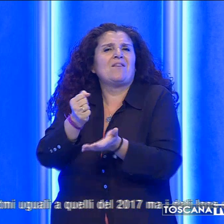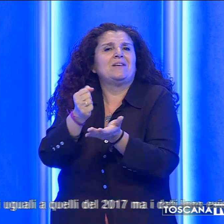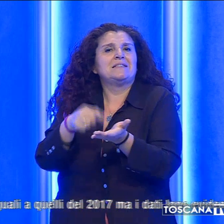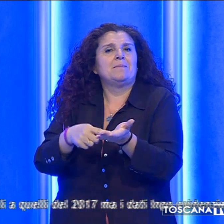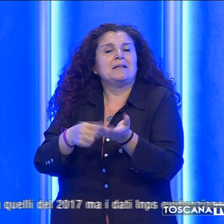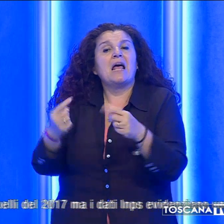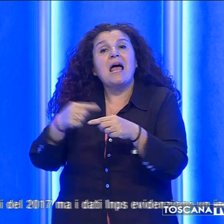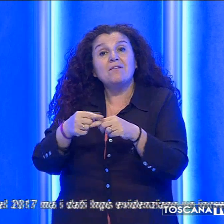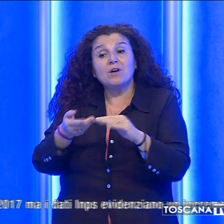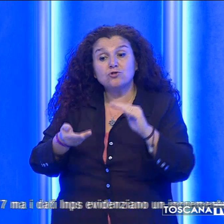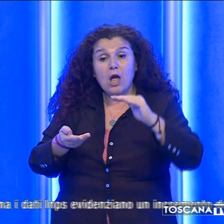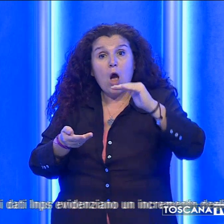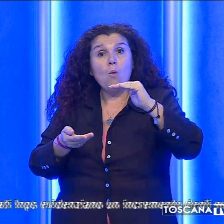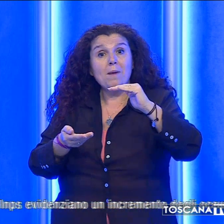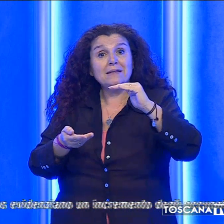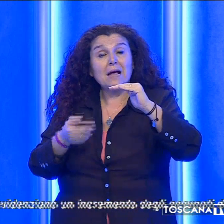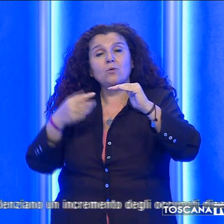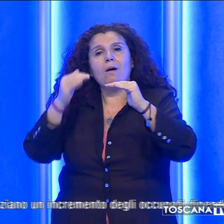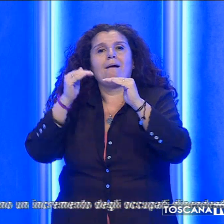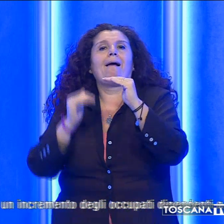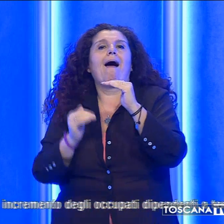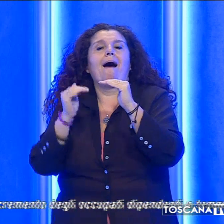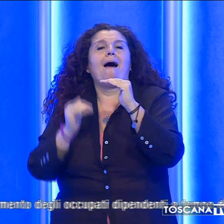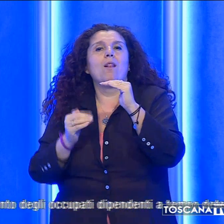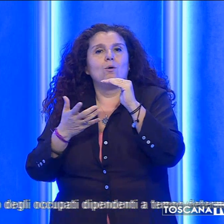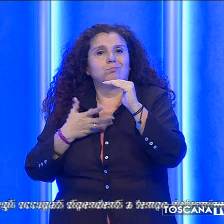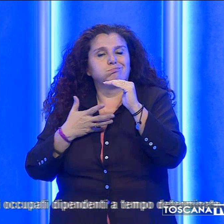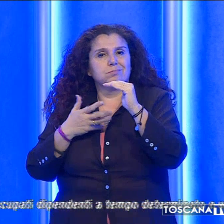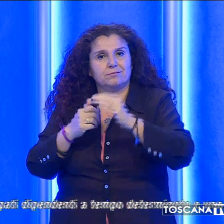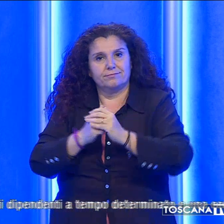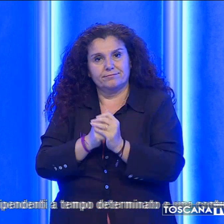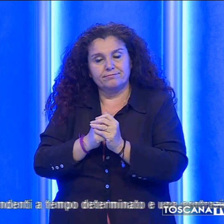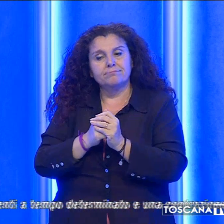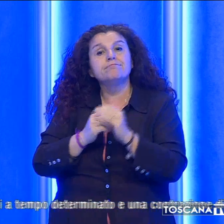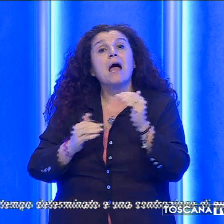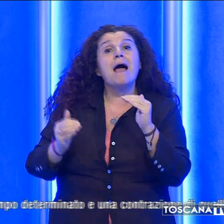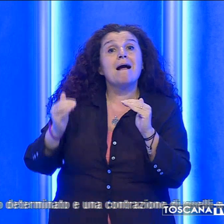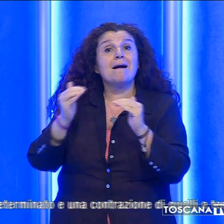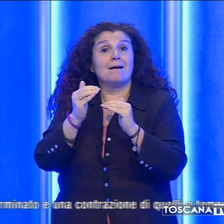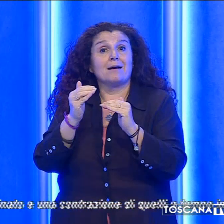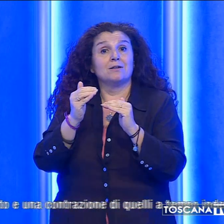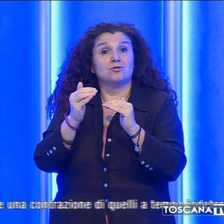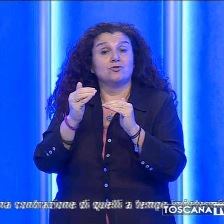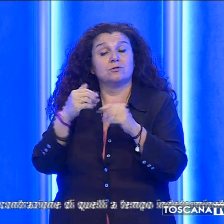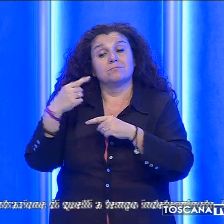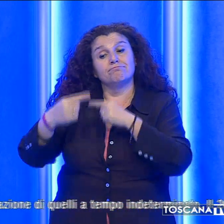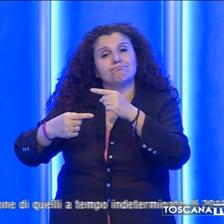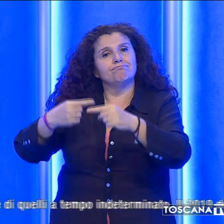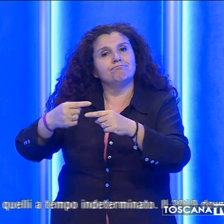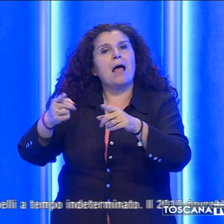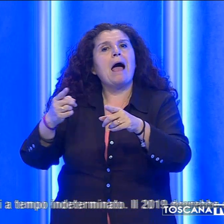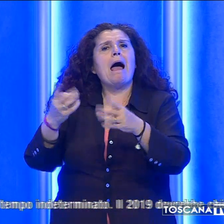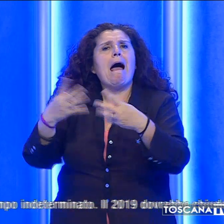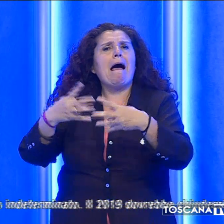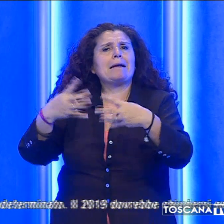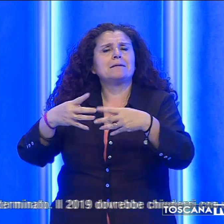aumentate quelle che segnalano un calo. La crescita degli addetti è proseguita su ritmi uguali a